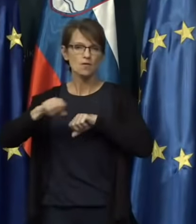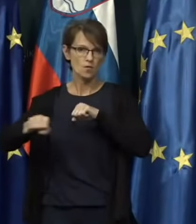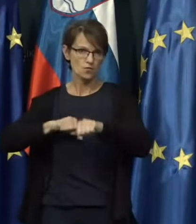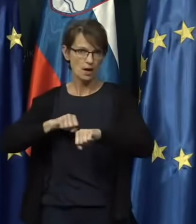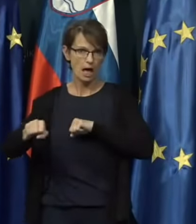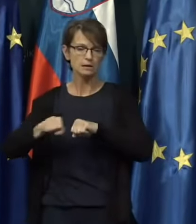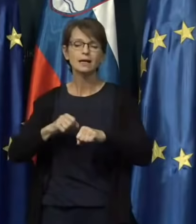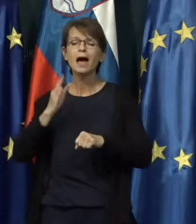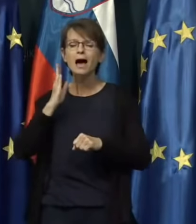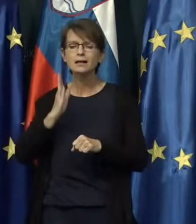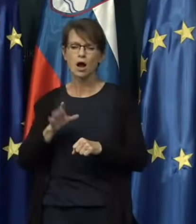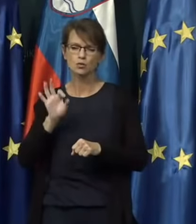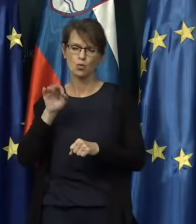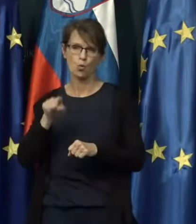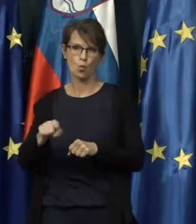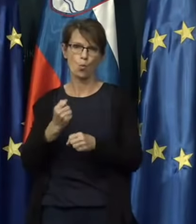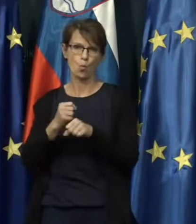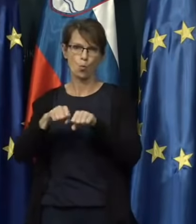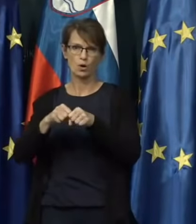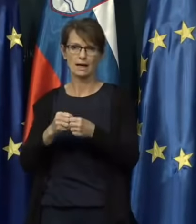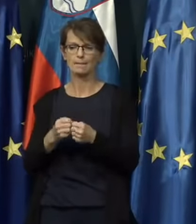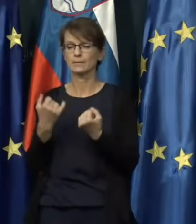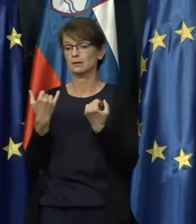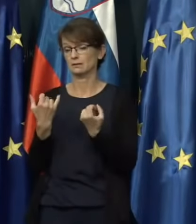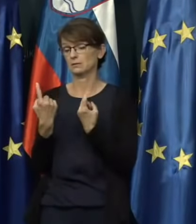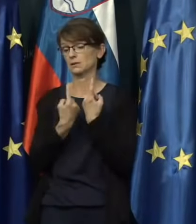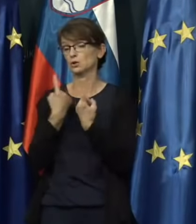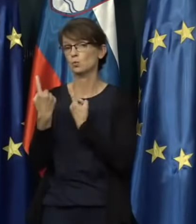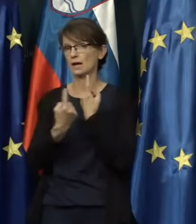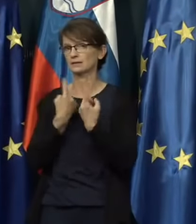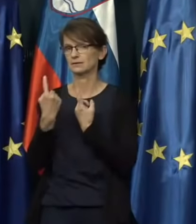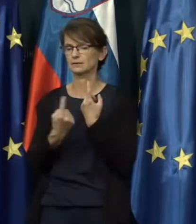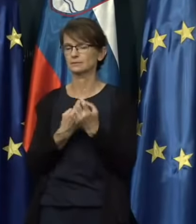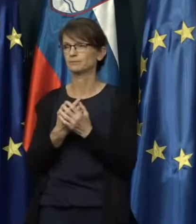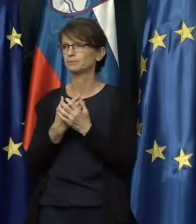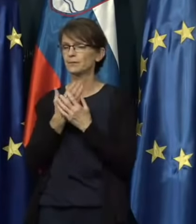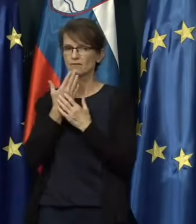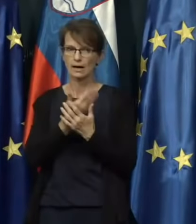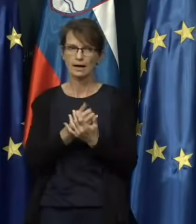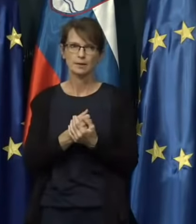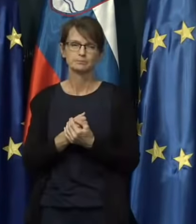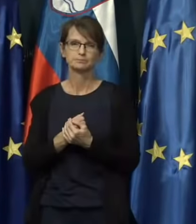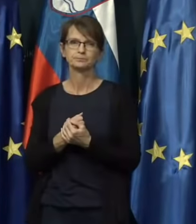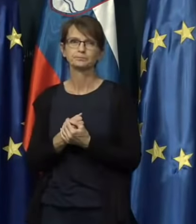ravno o ukrepih in o situaciji. Hvala. Prosim.